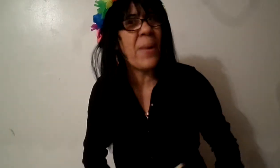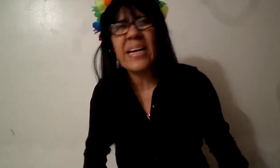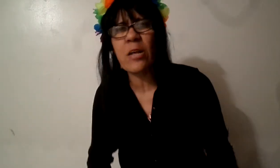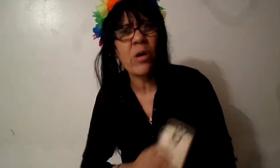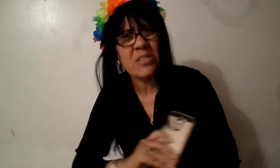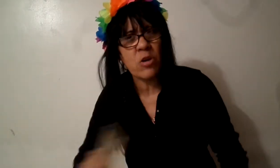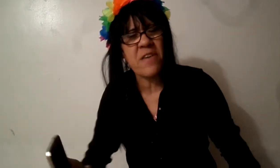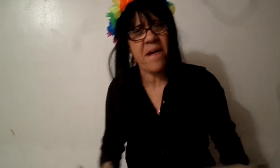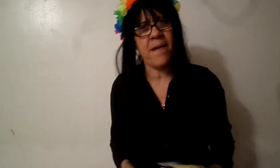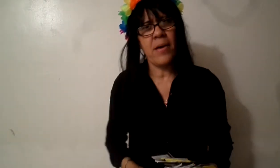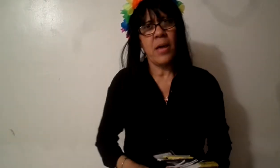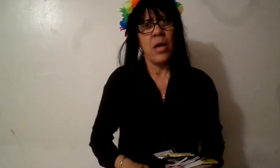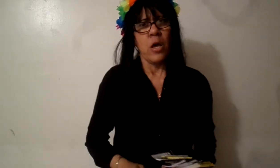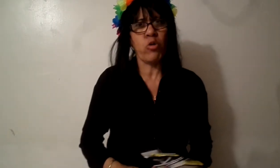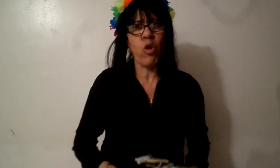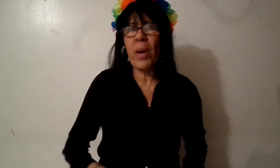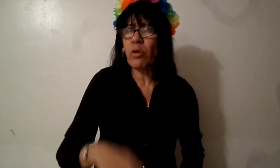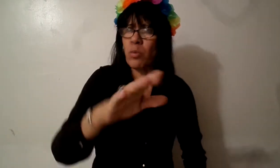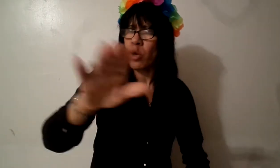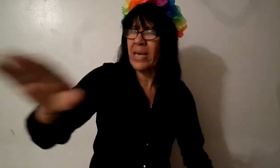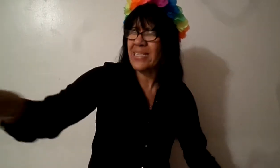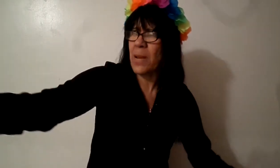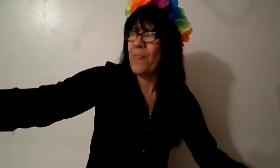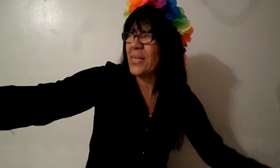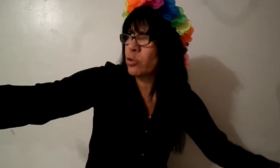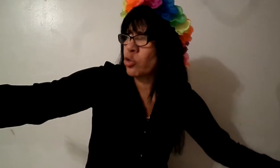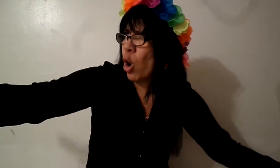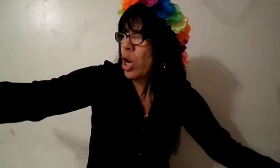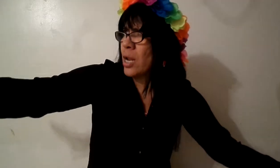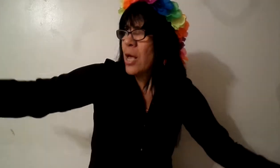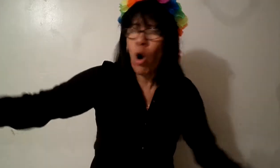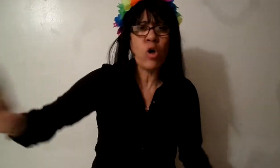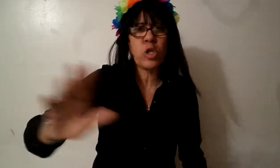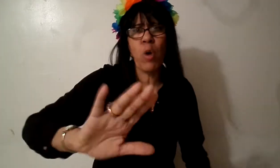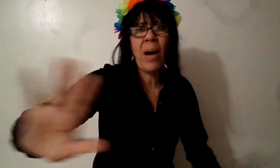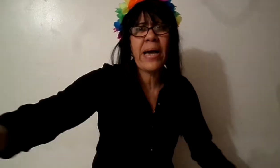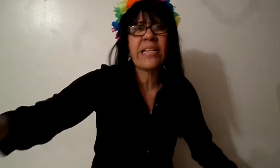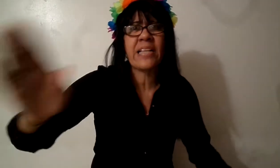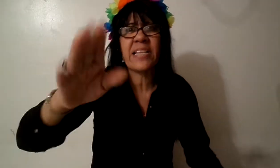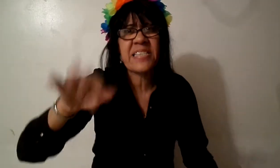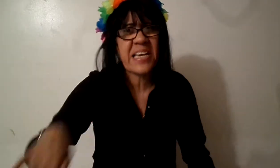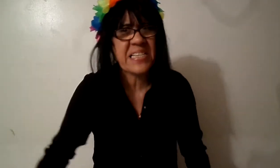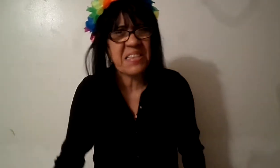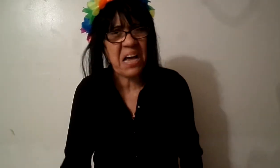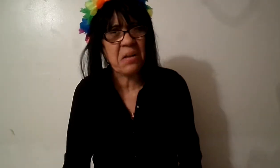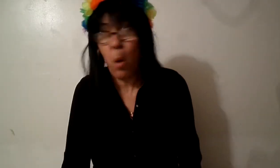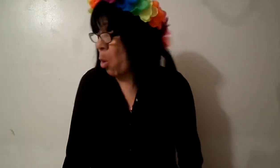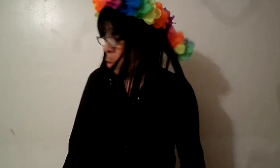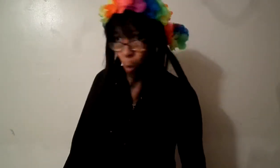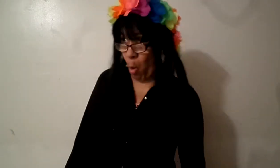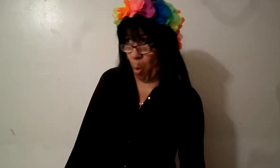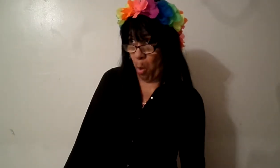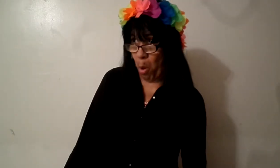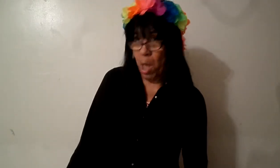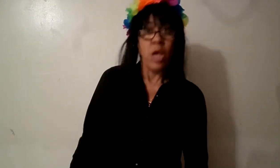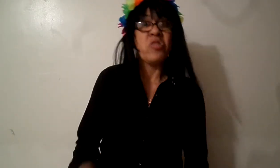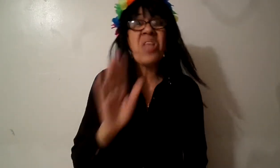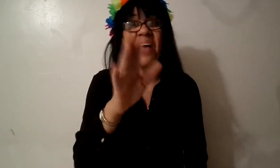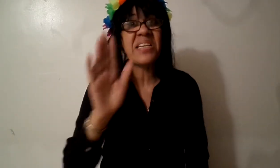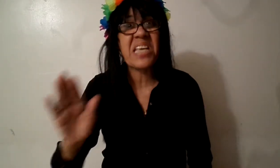paquetero que hace orillas y tú lo ves que el mundo quiere ser pastor o si no evangelista nadie se quiere sentar no nadie se